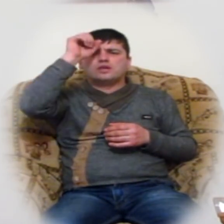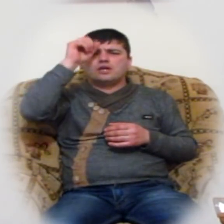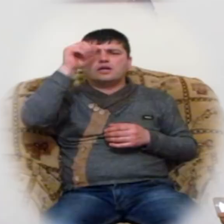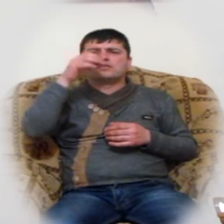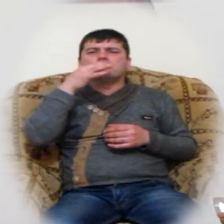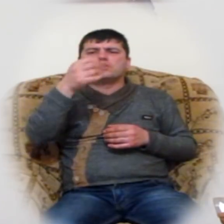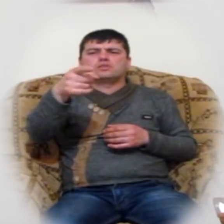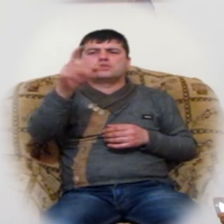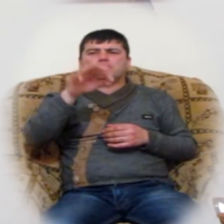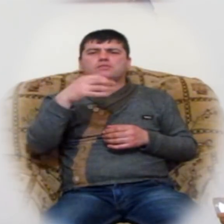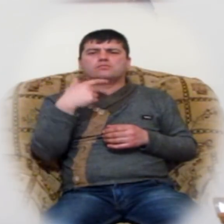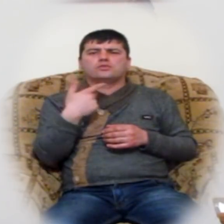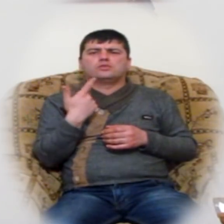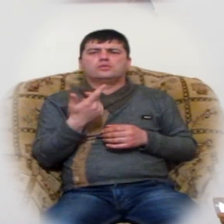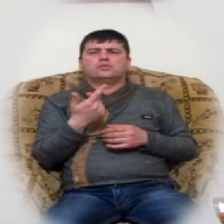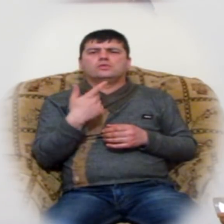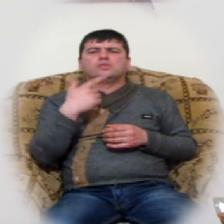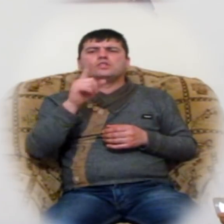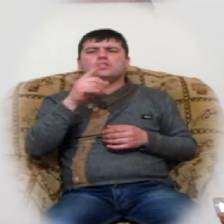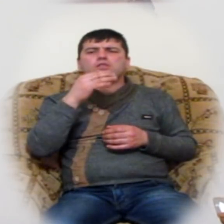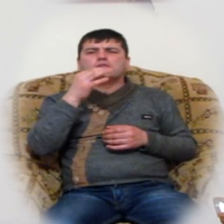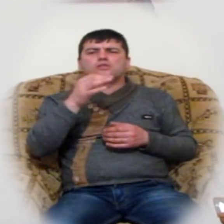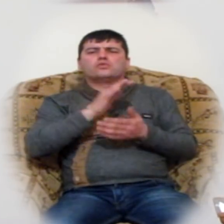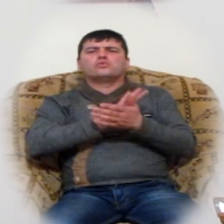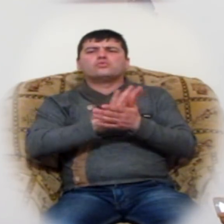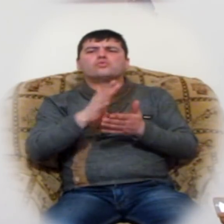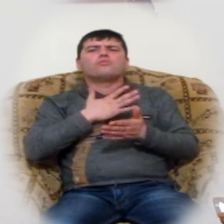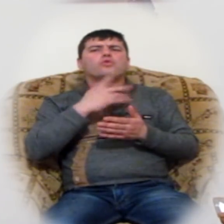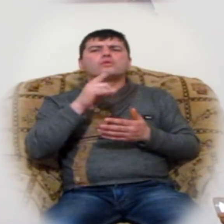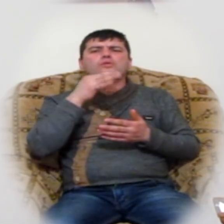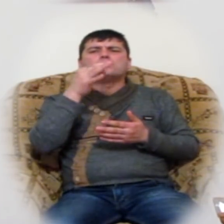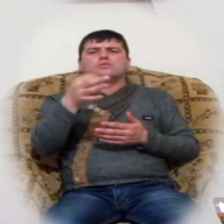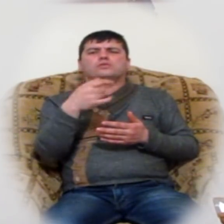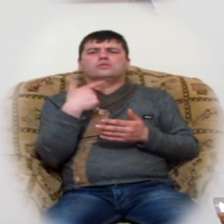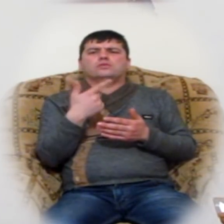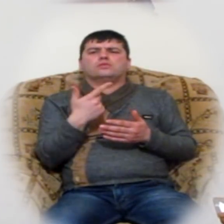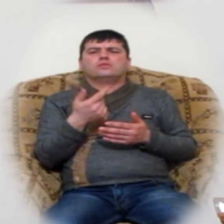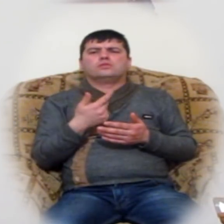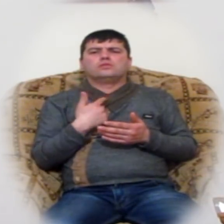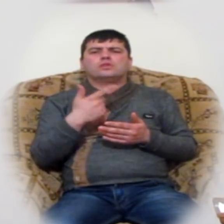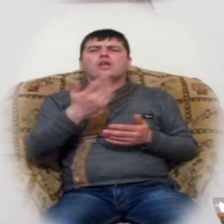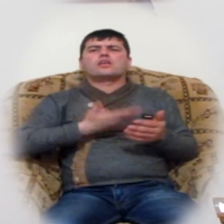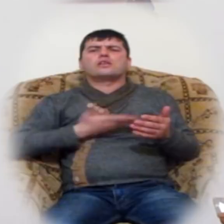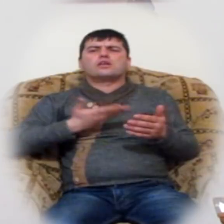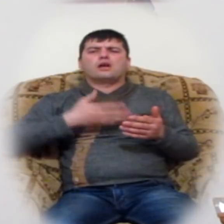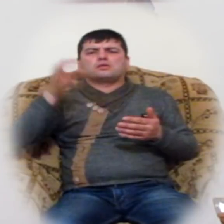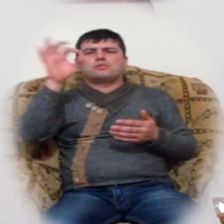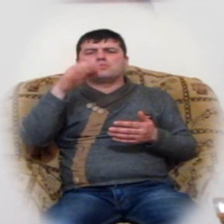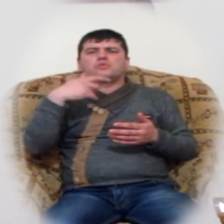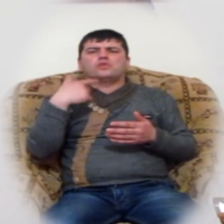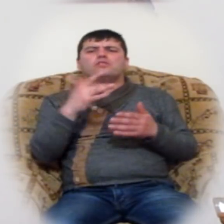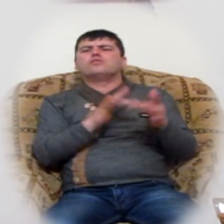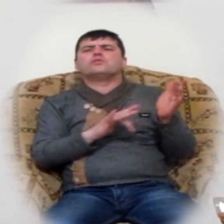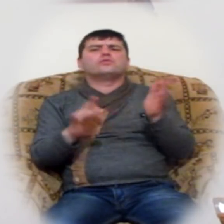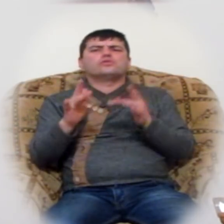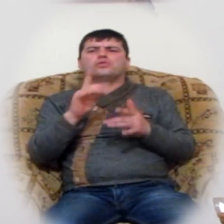մասին, ինչ է ասէ սուրբ փոքին, կեզ են կյանքի մասին, որ Հիսուս Քրիստոսով է,